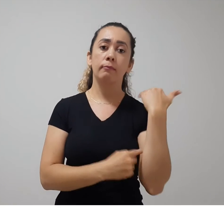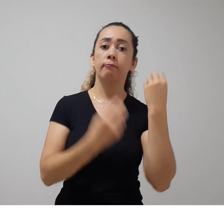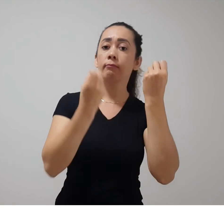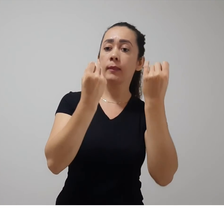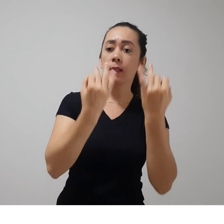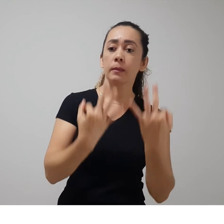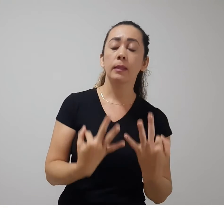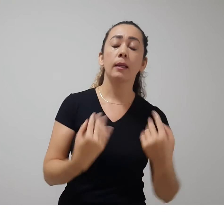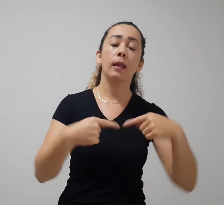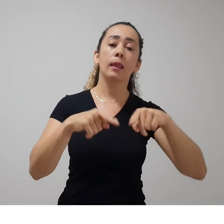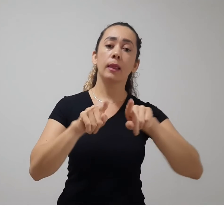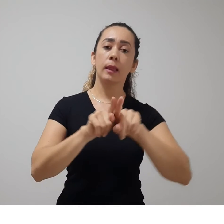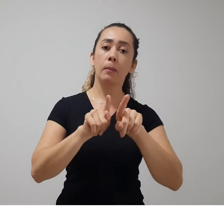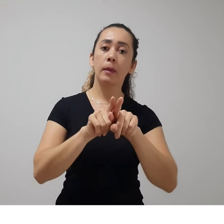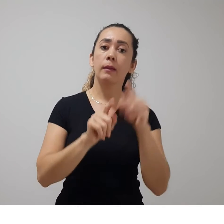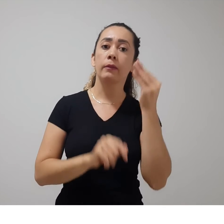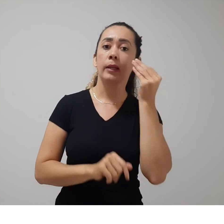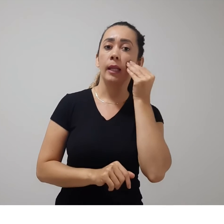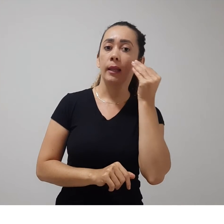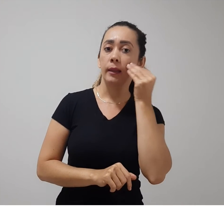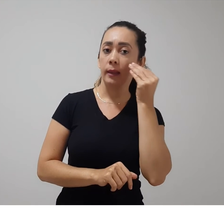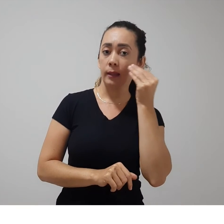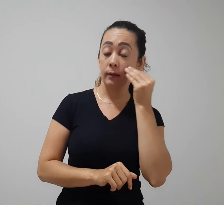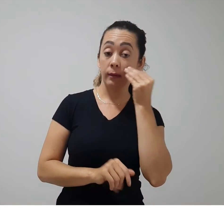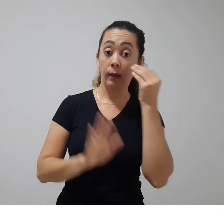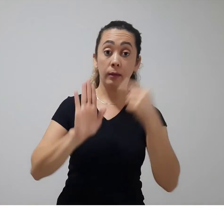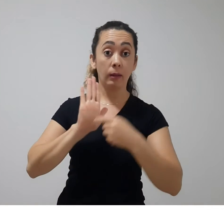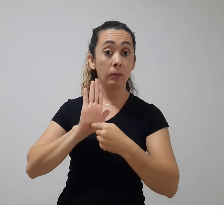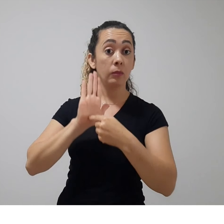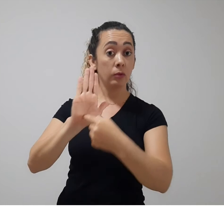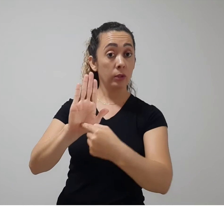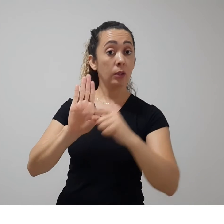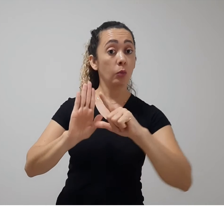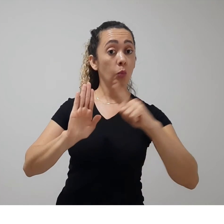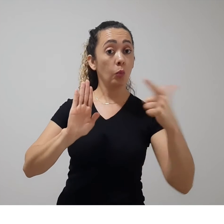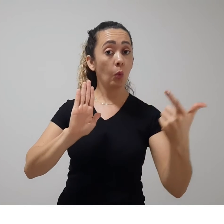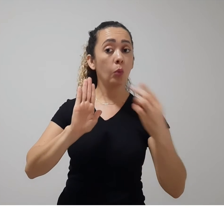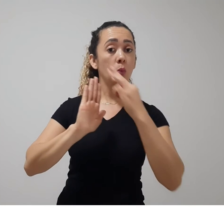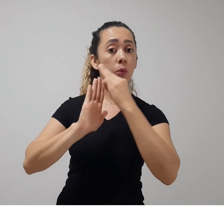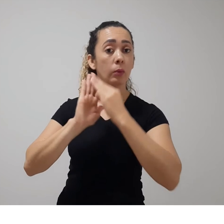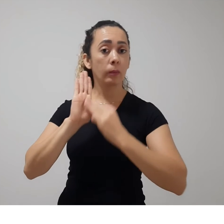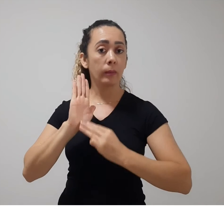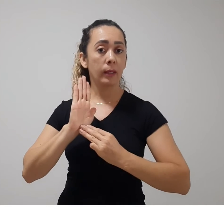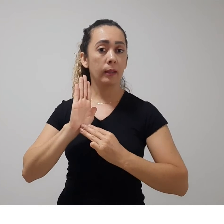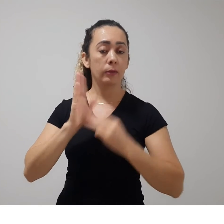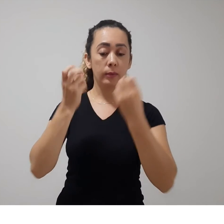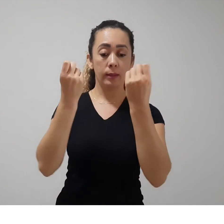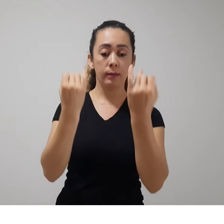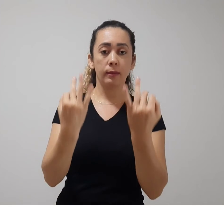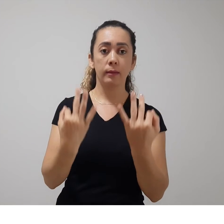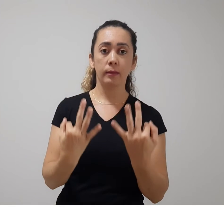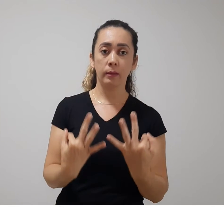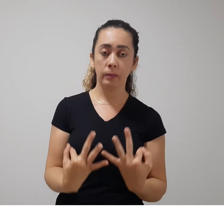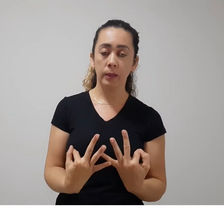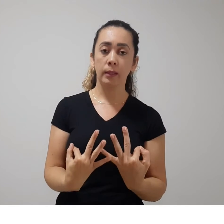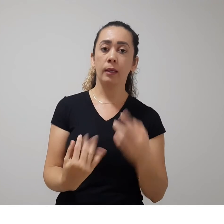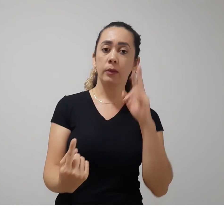e vai tentar postular um outro método para as explicações referentes aos fenômenos